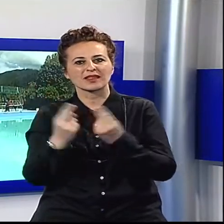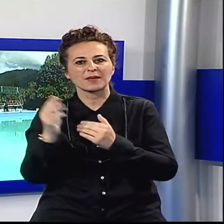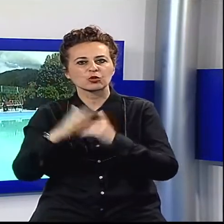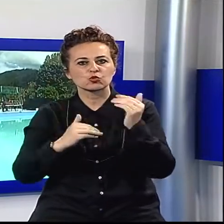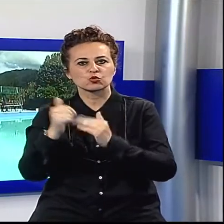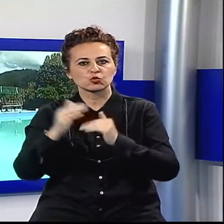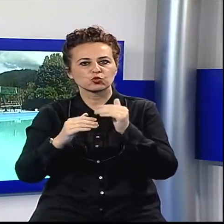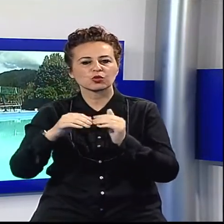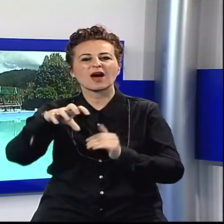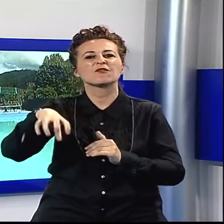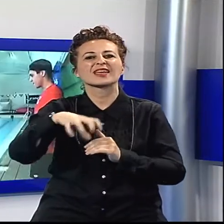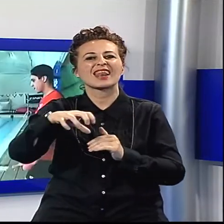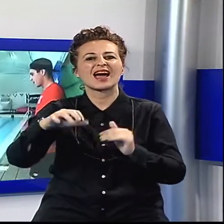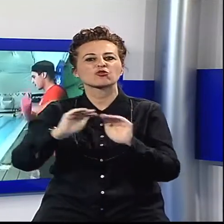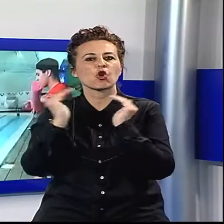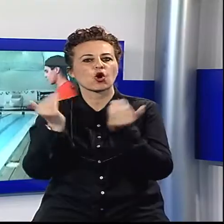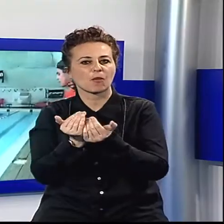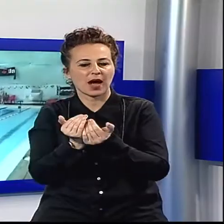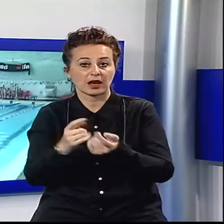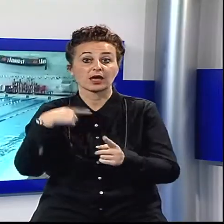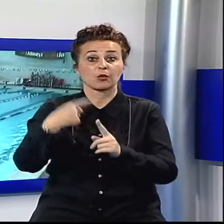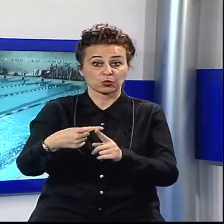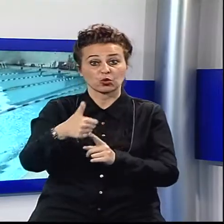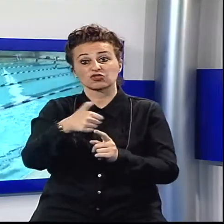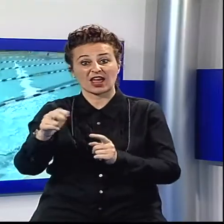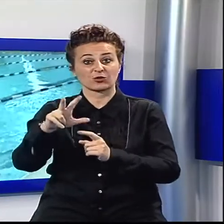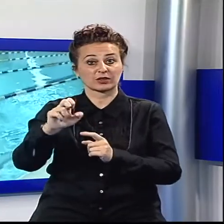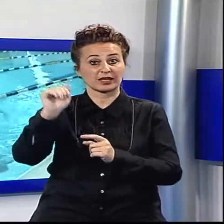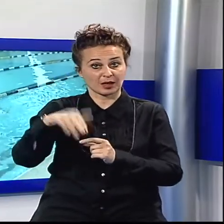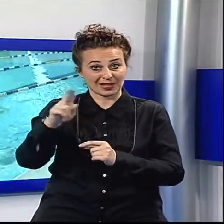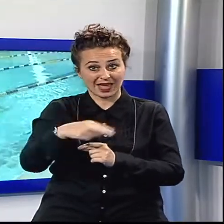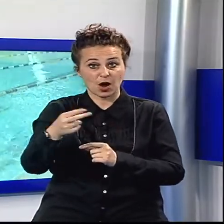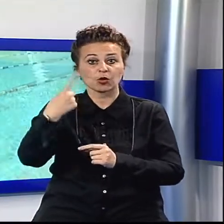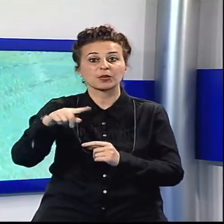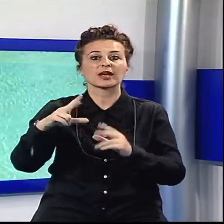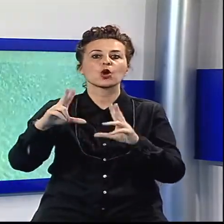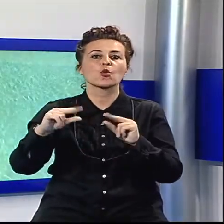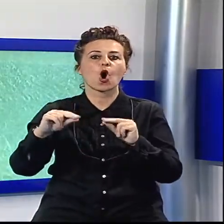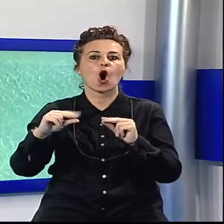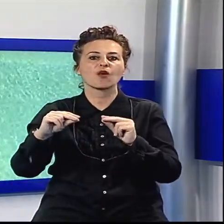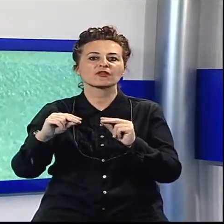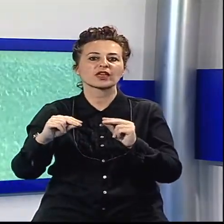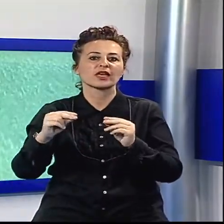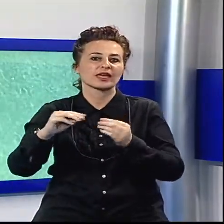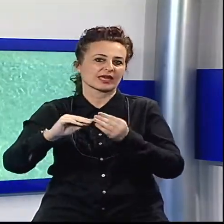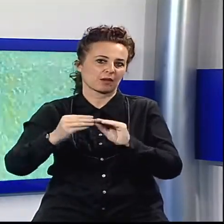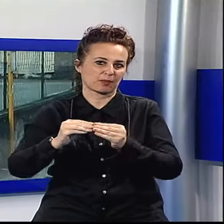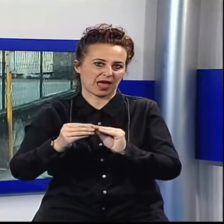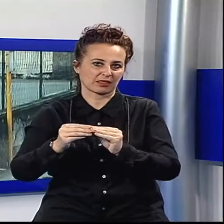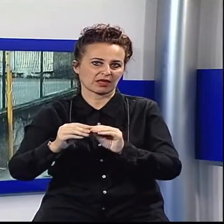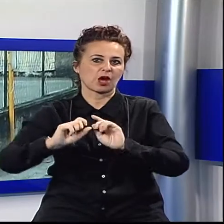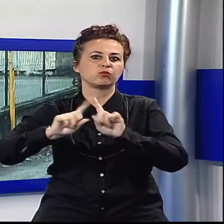e 830 mila euro per il recupero e la ricostruzione di nuovi impianti alle piscine comunali di Villa Ada.